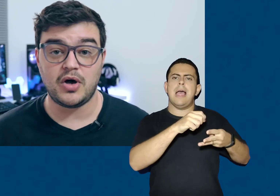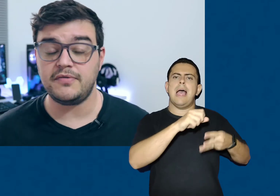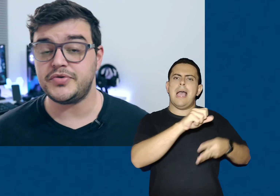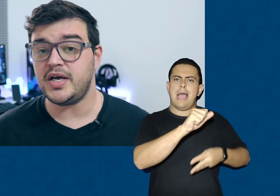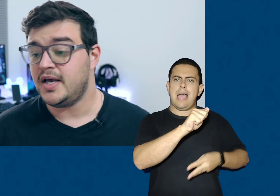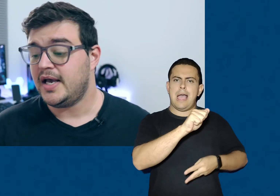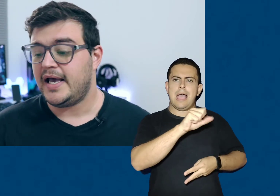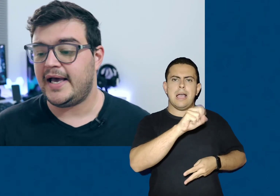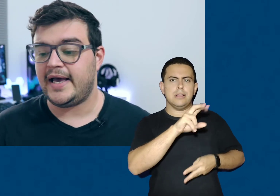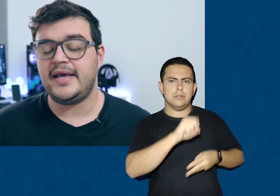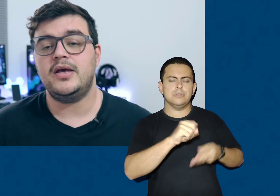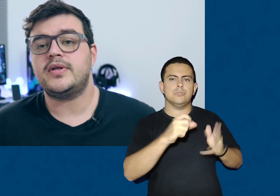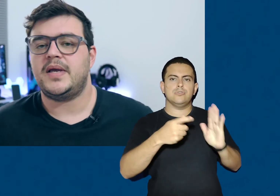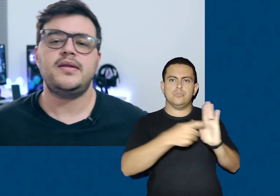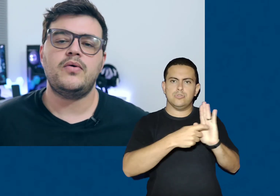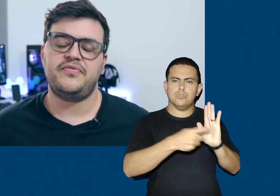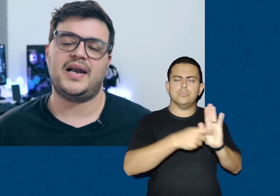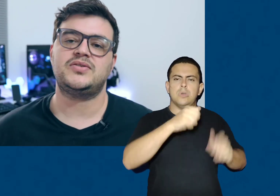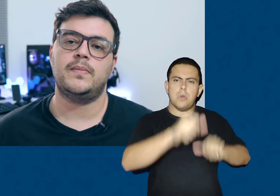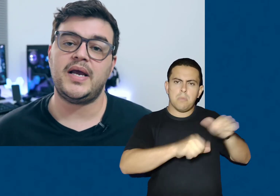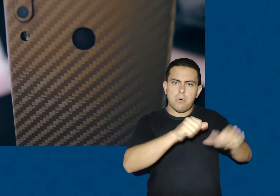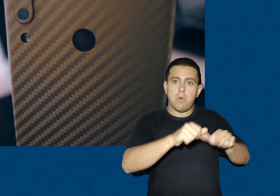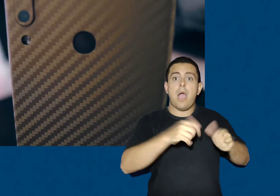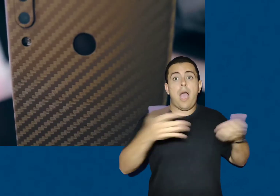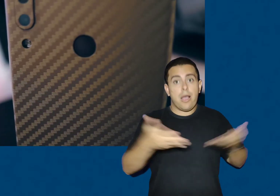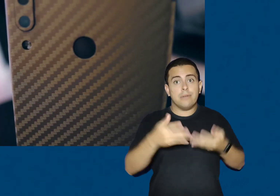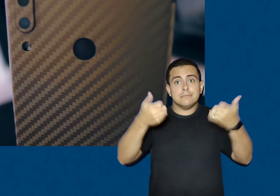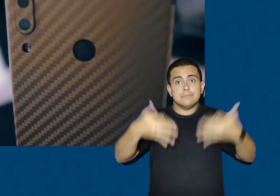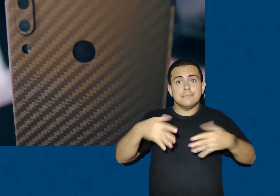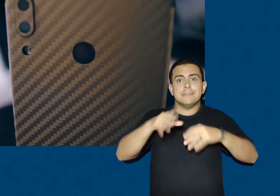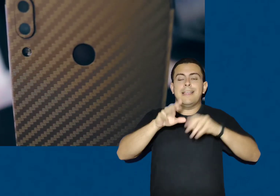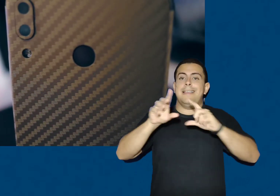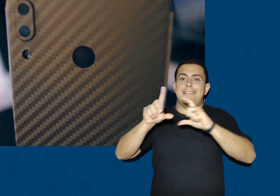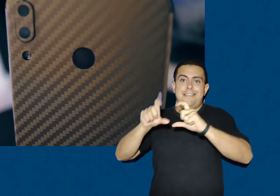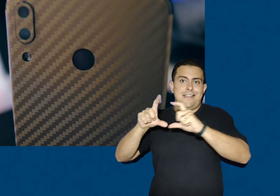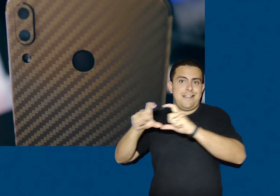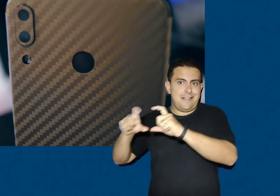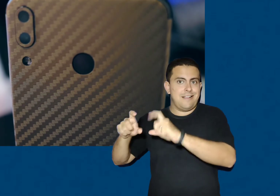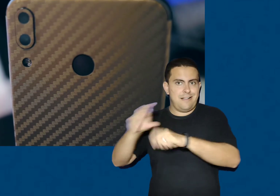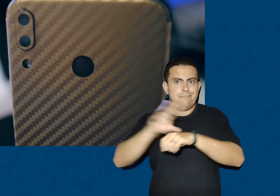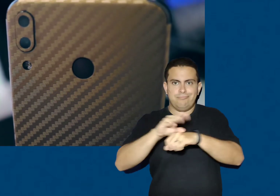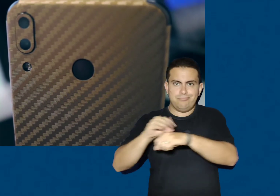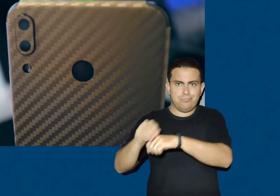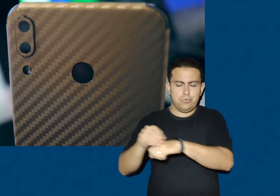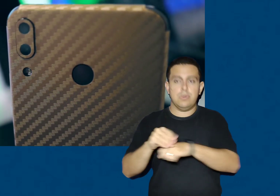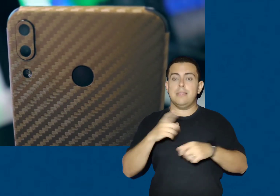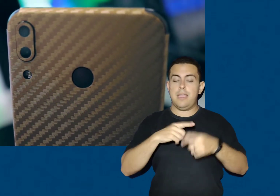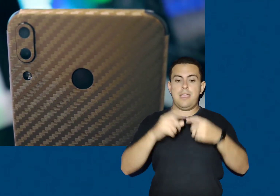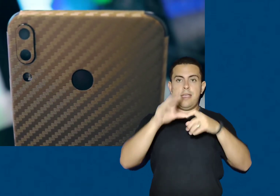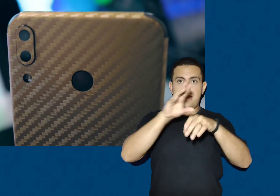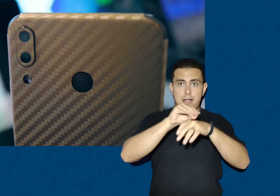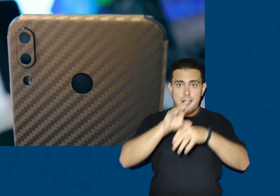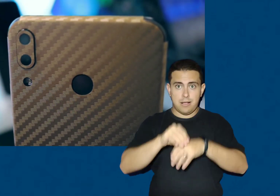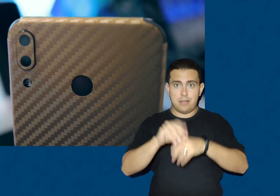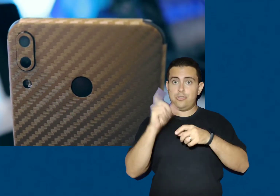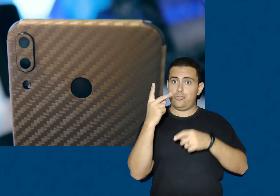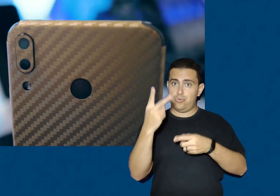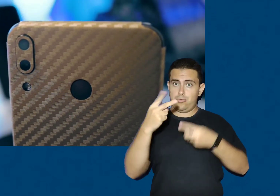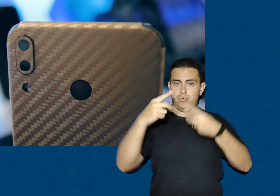software, e eu também tenho que falar sobre câmeras aqui. A câmera, aqui nesse ponto, são duas câmeras traseiras, uma câmera frontal,